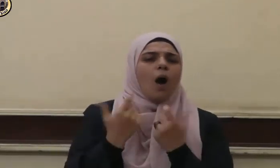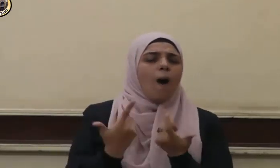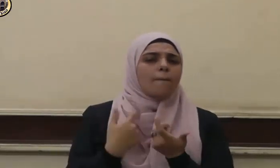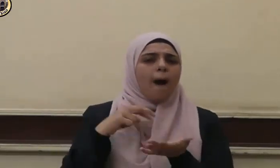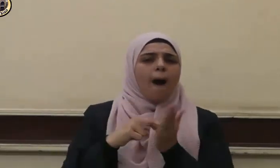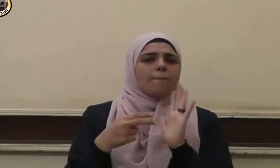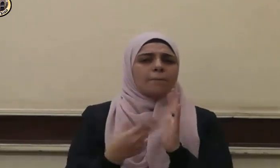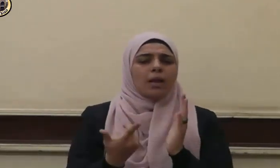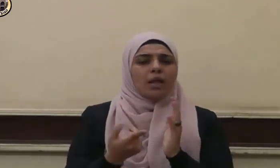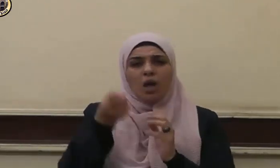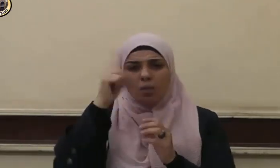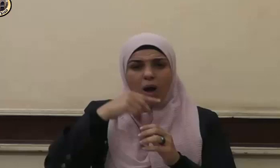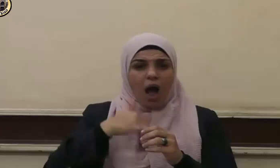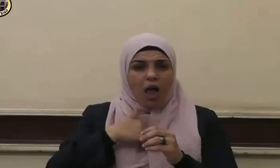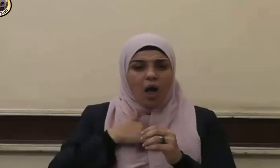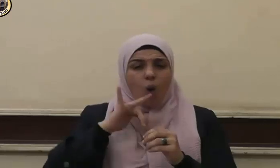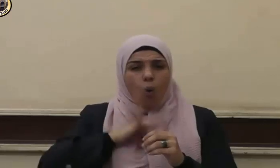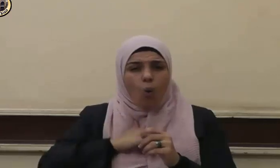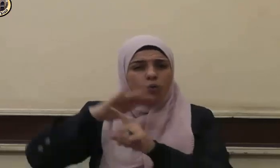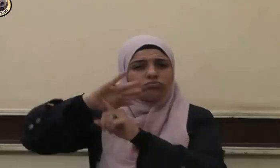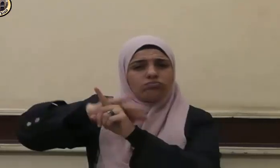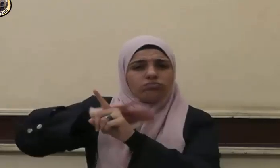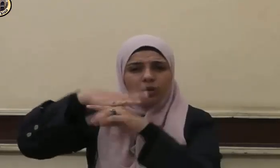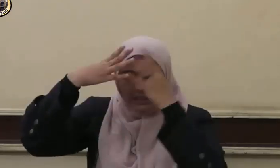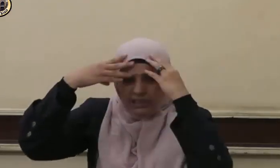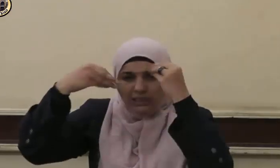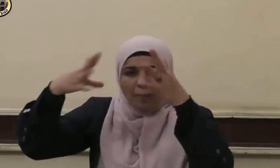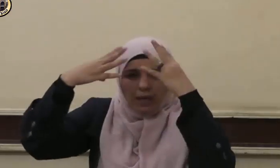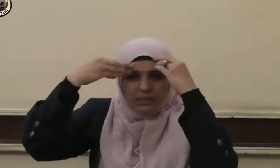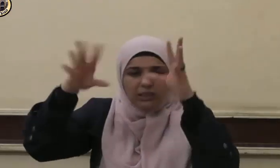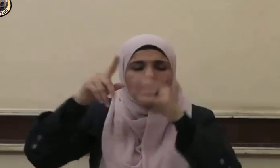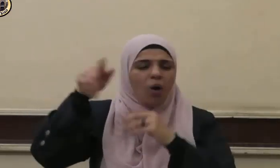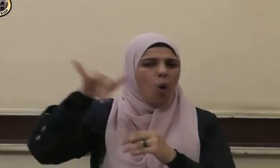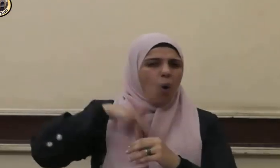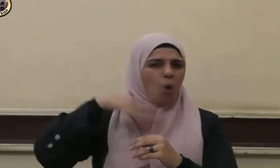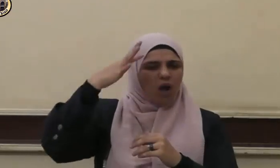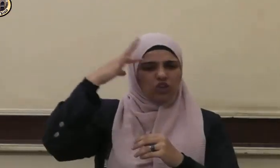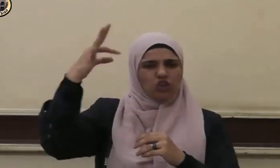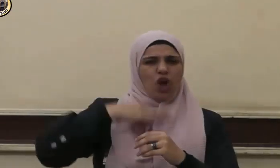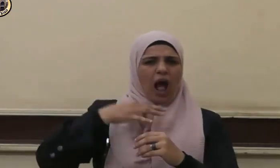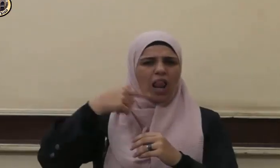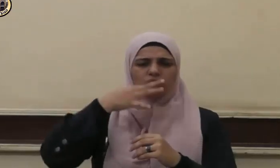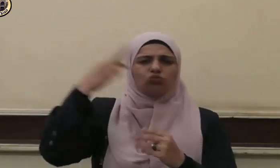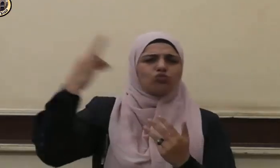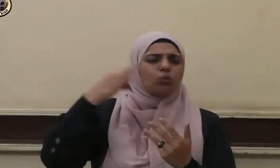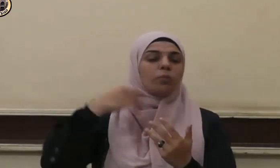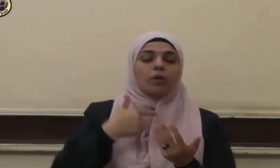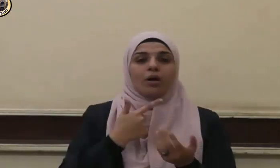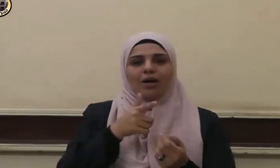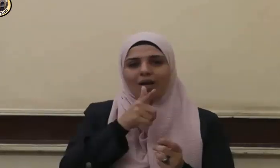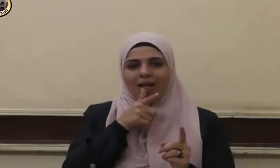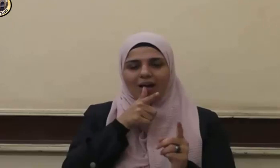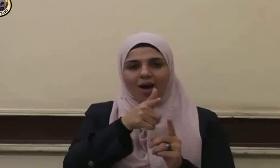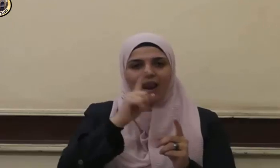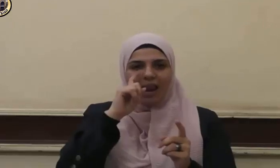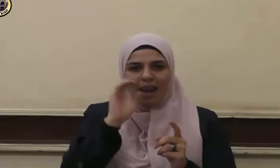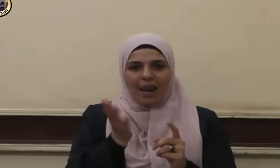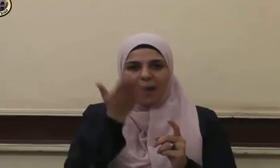وأحلموا عنهم ويجهلون علي فقال لإن